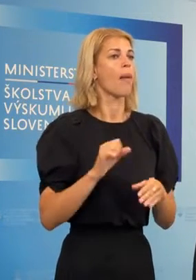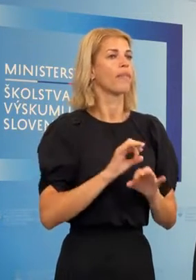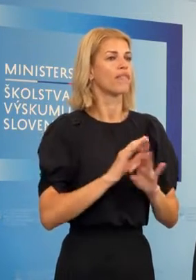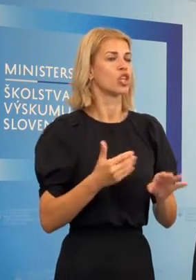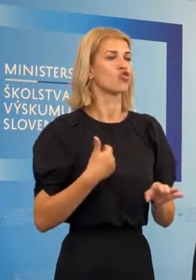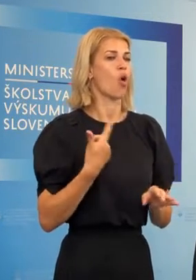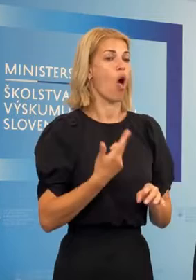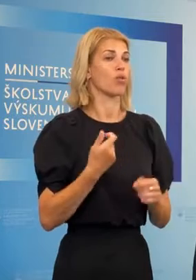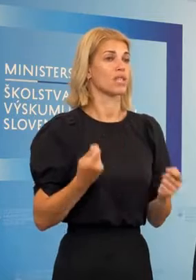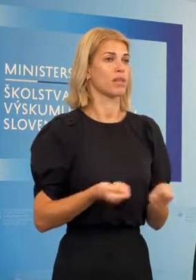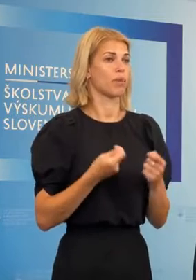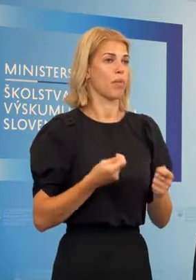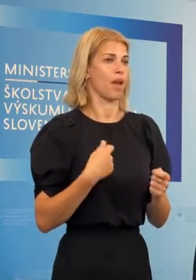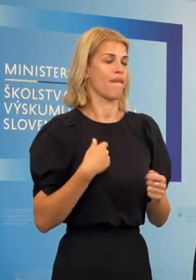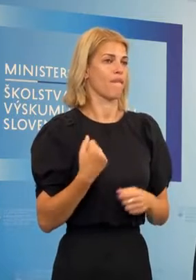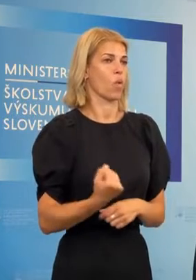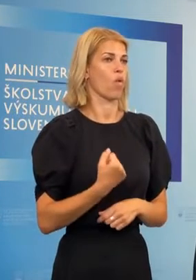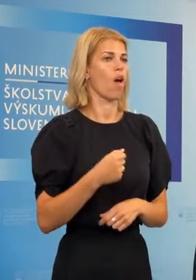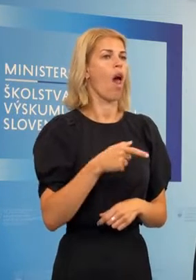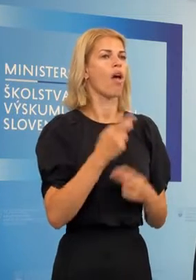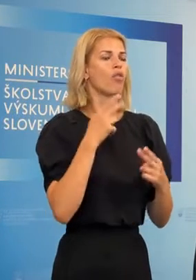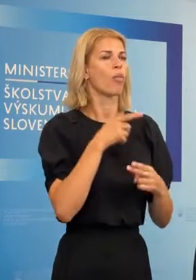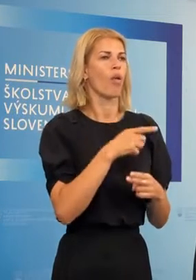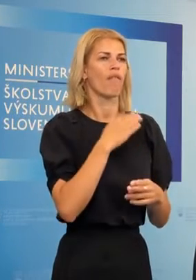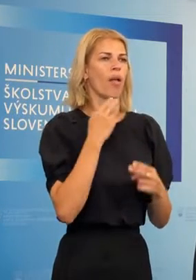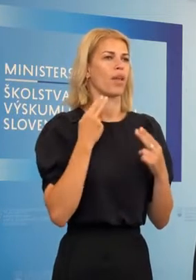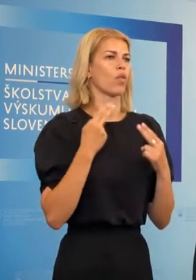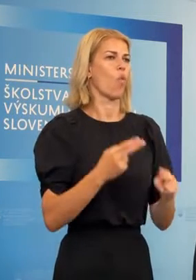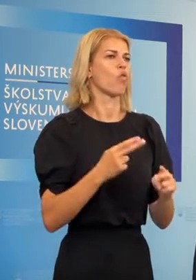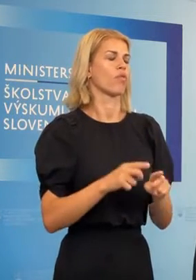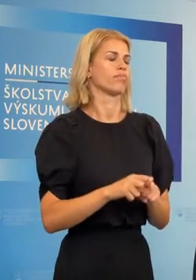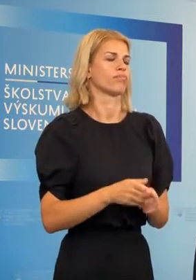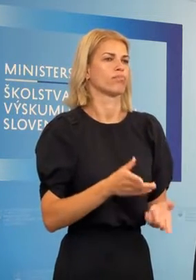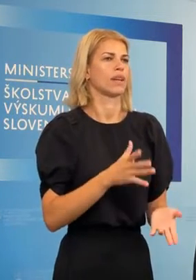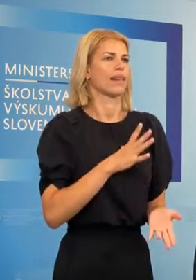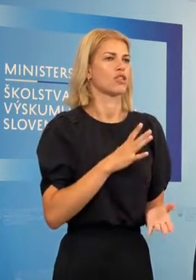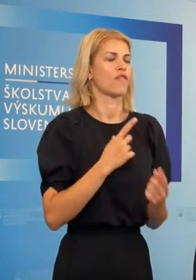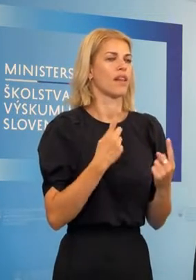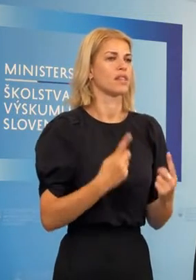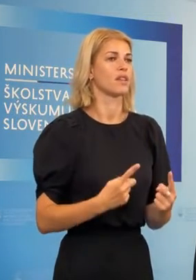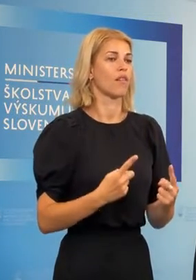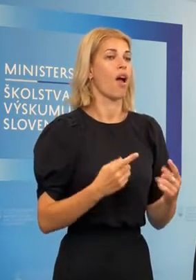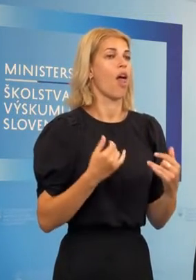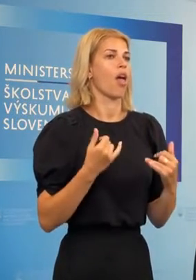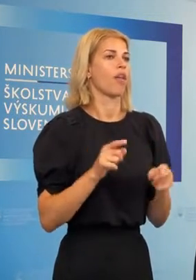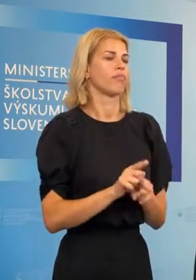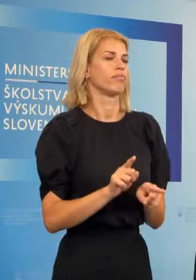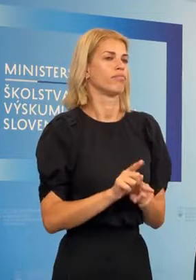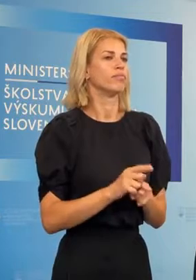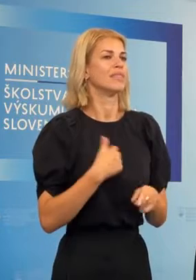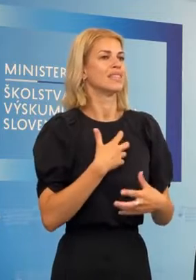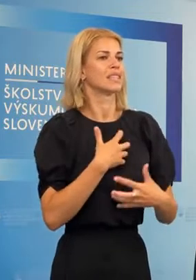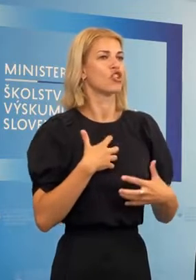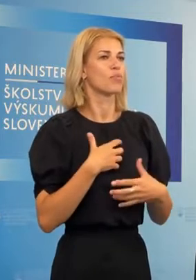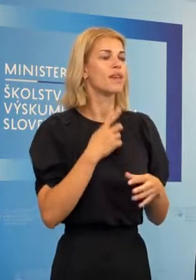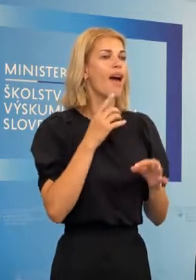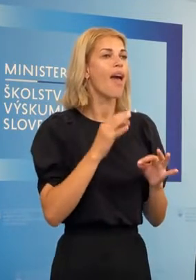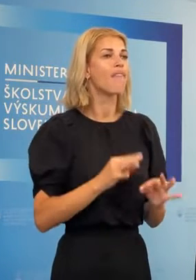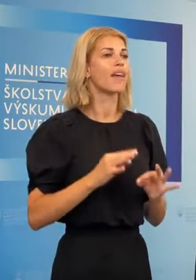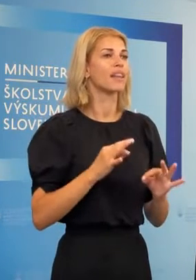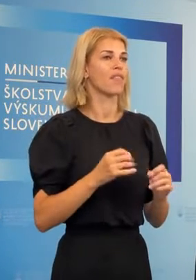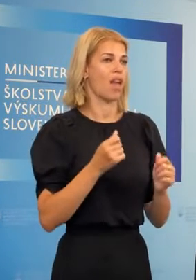fungovať. Ale to boli naozaj také tie absolútne nevyhnutné. Čiže opäť to, čo sa deje na rezorte, že snažíme sa veľmi efektívne